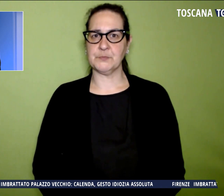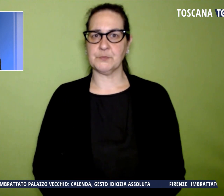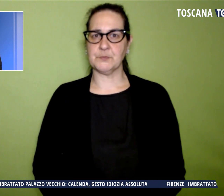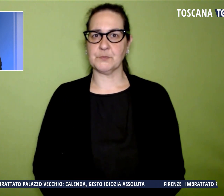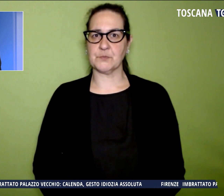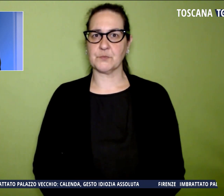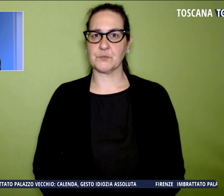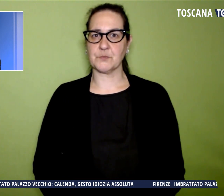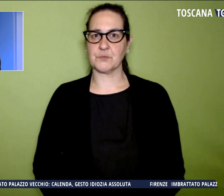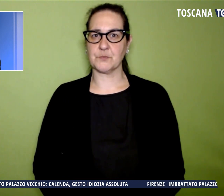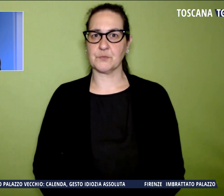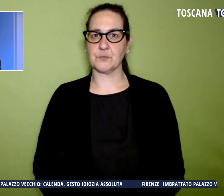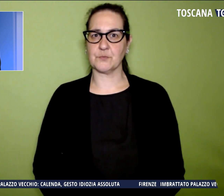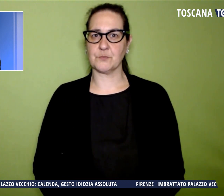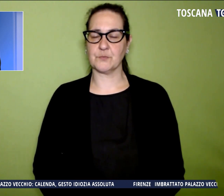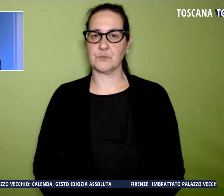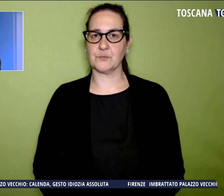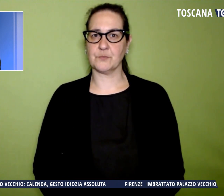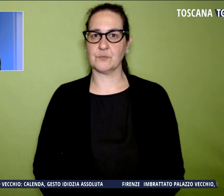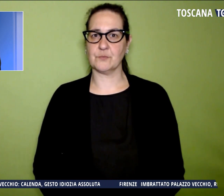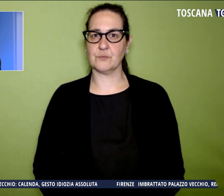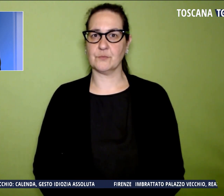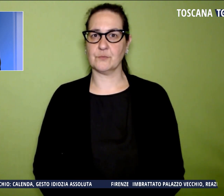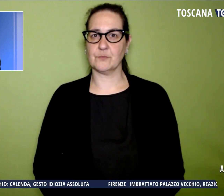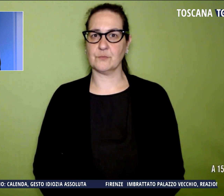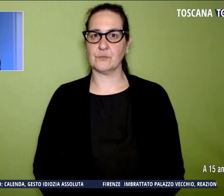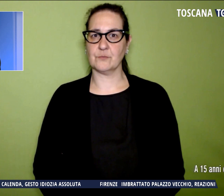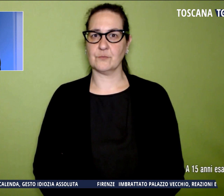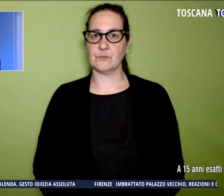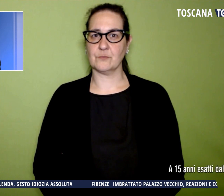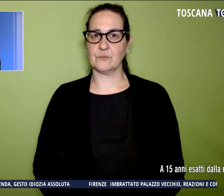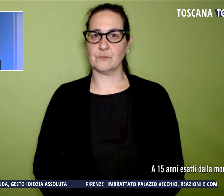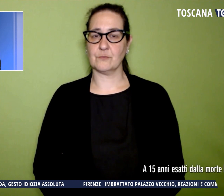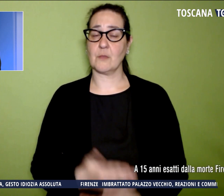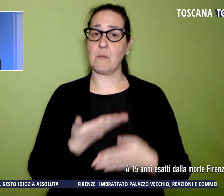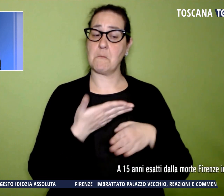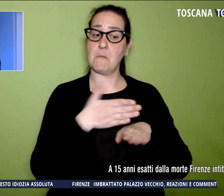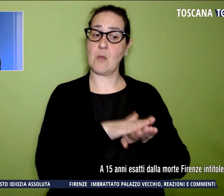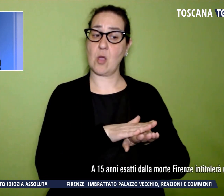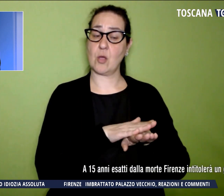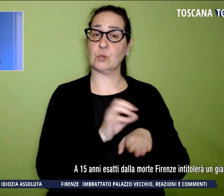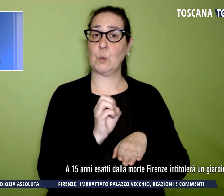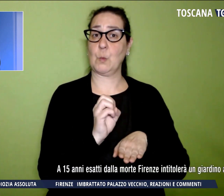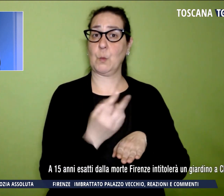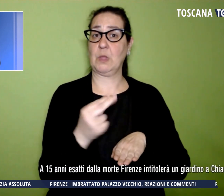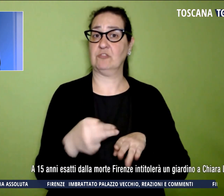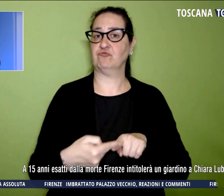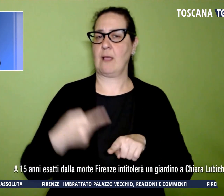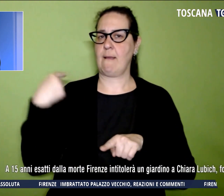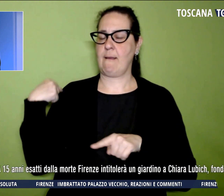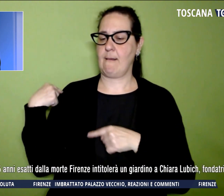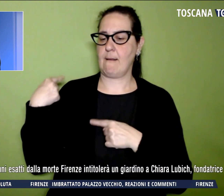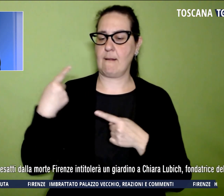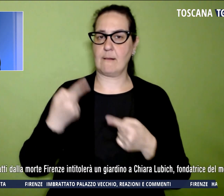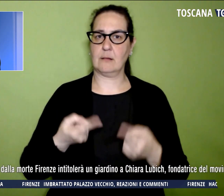A 15 anni esatti dalla morte, Firenze intitolerà un giardino a